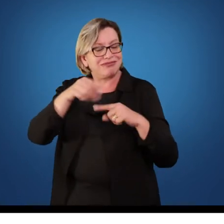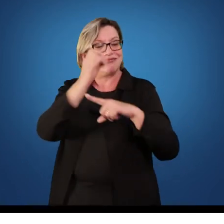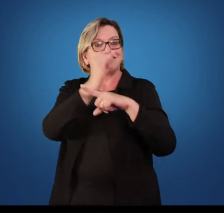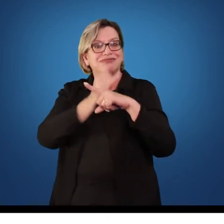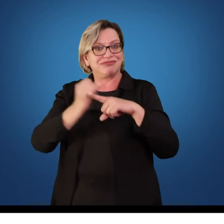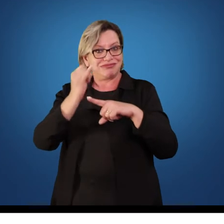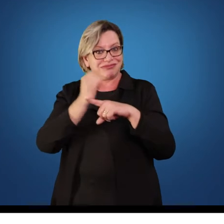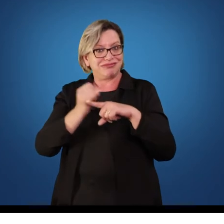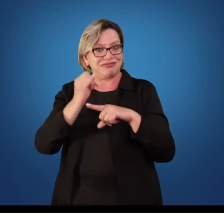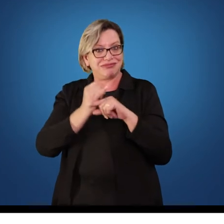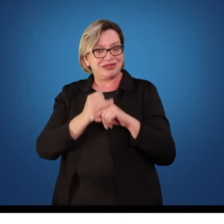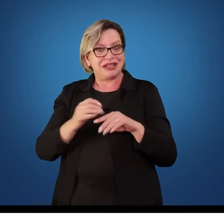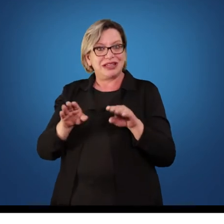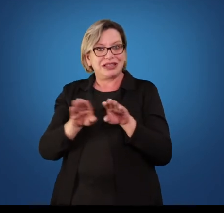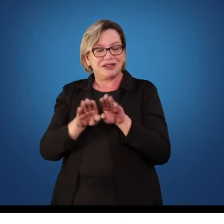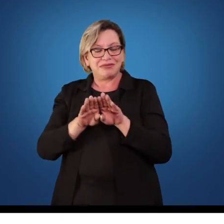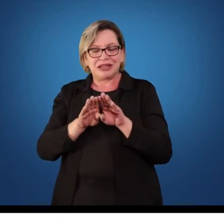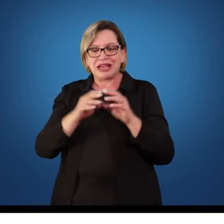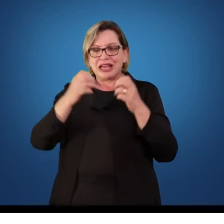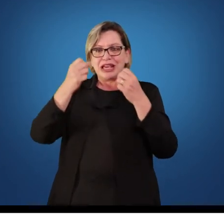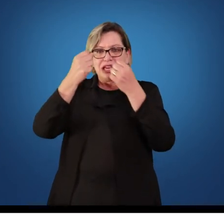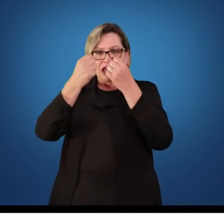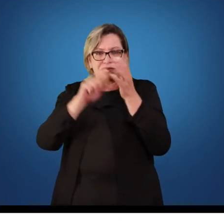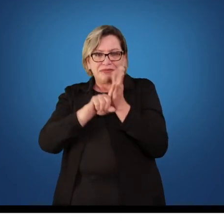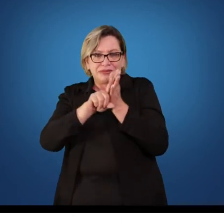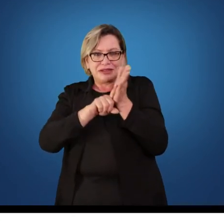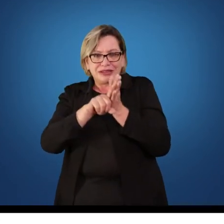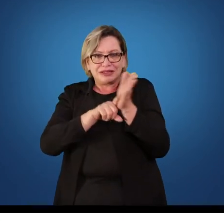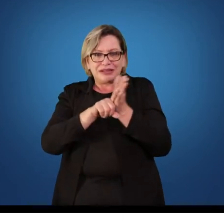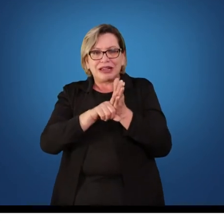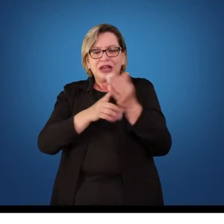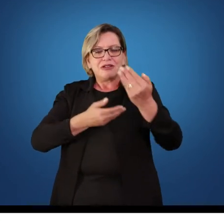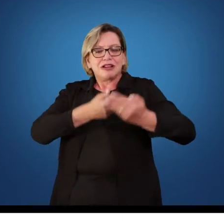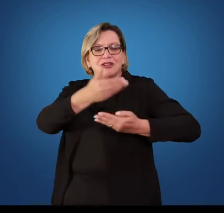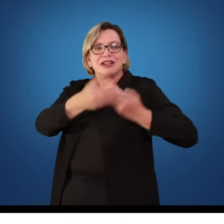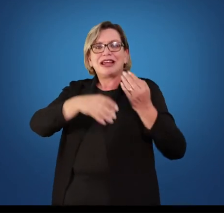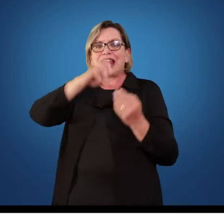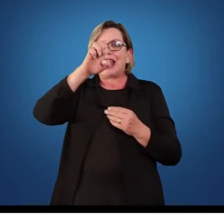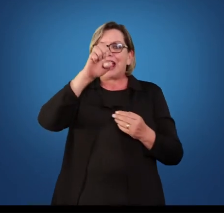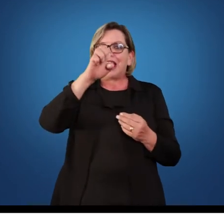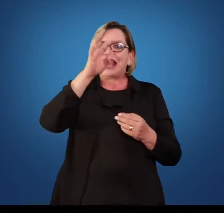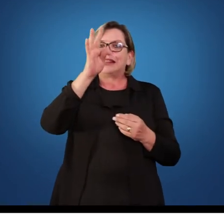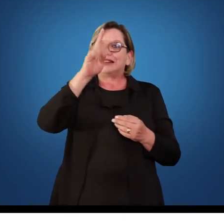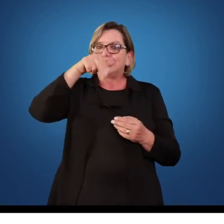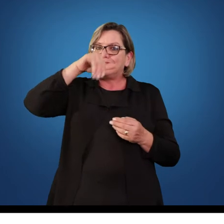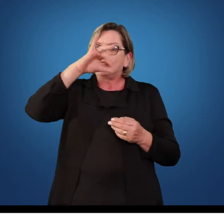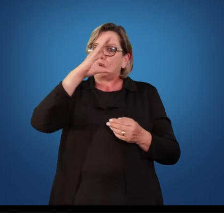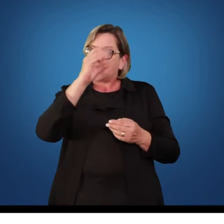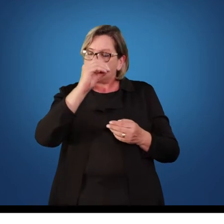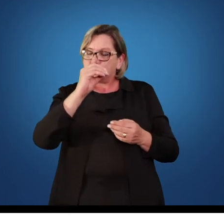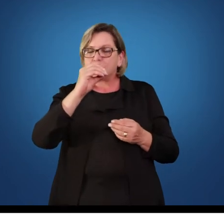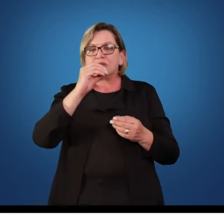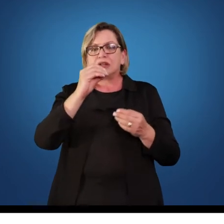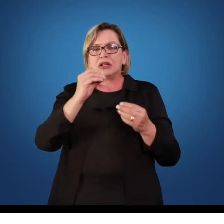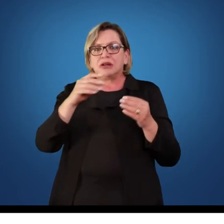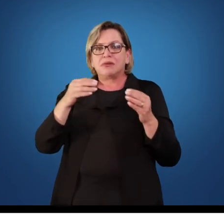trabalhei as questões éticas e raciais nas relações amorosas. E faz uns seis ou sete anos que tenho um projeto